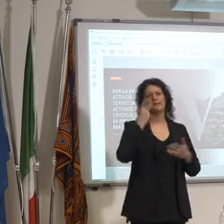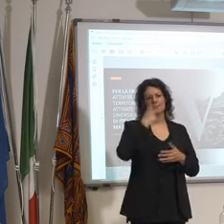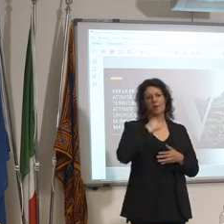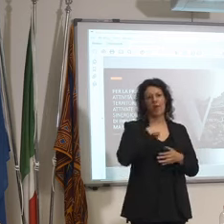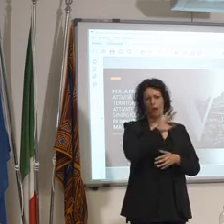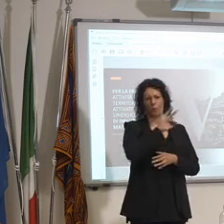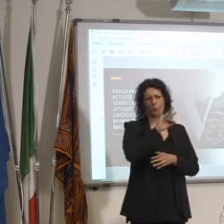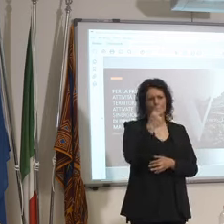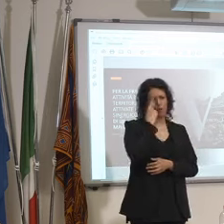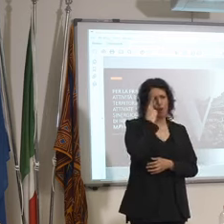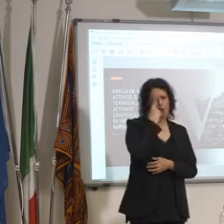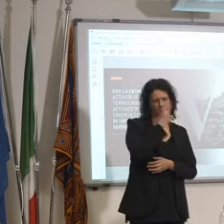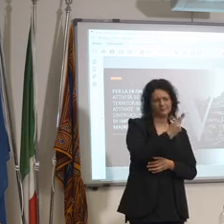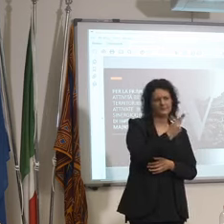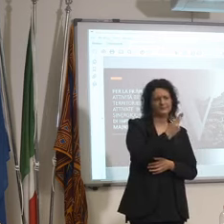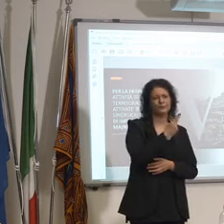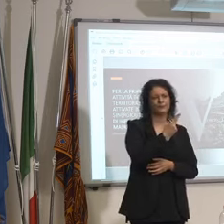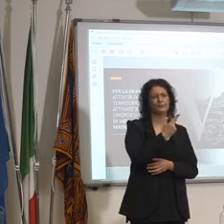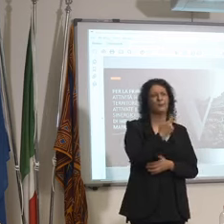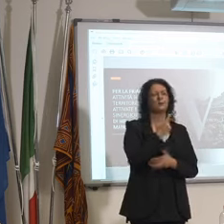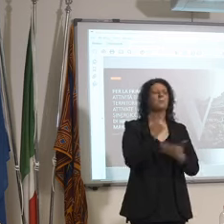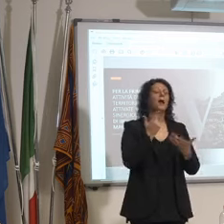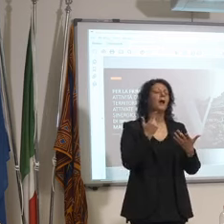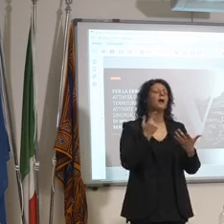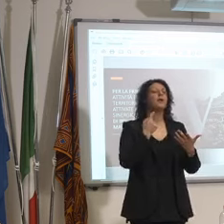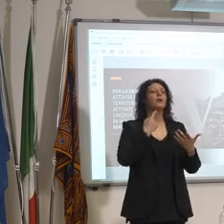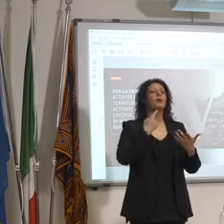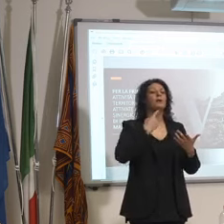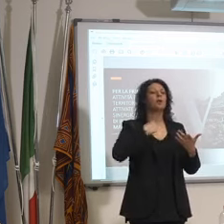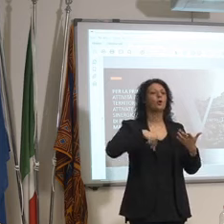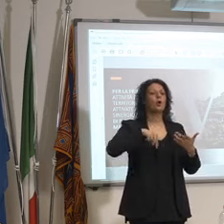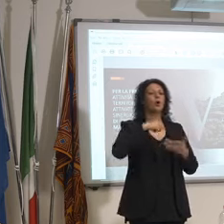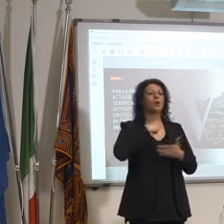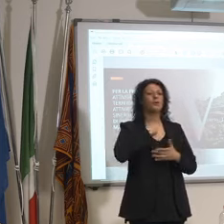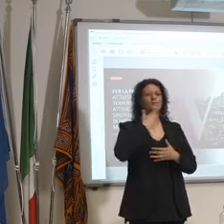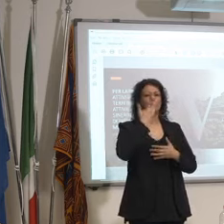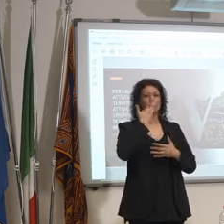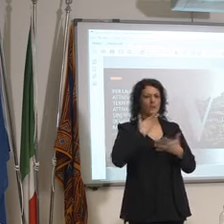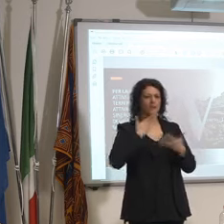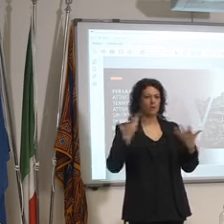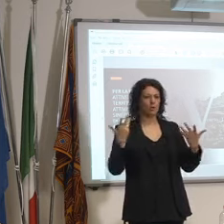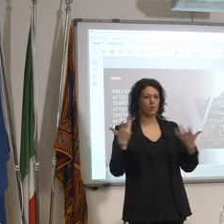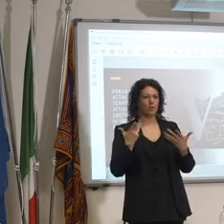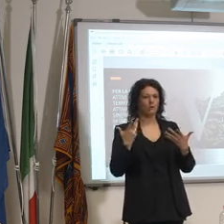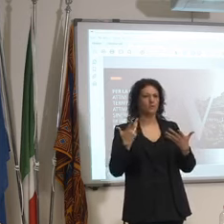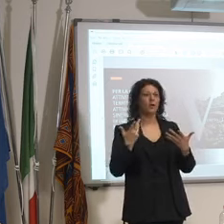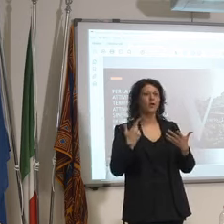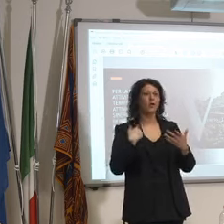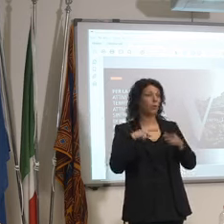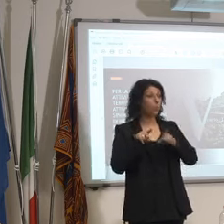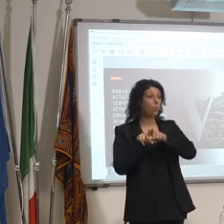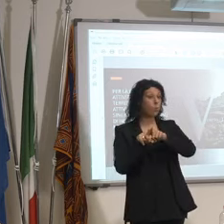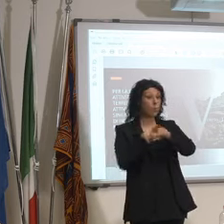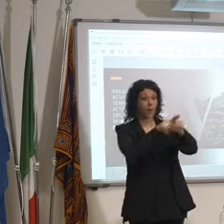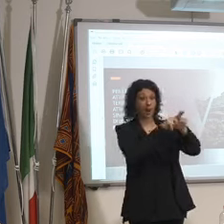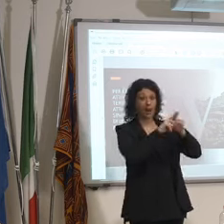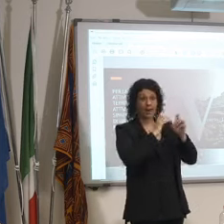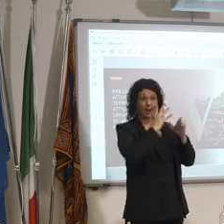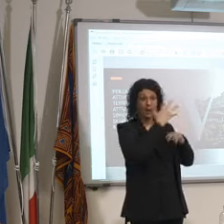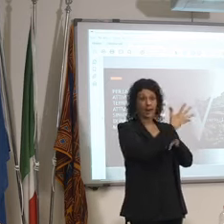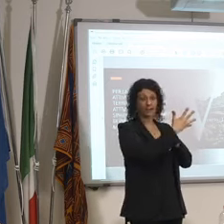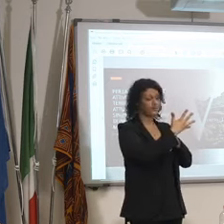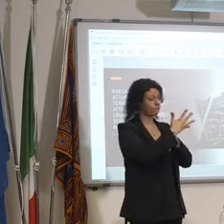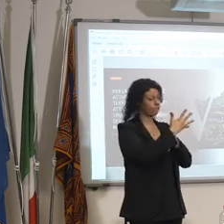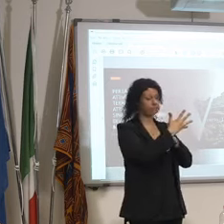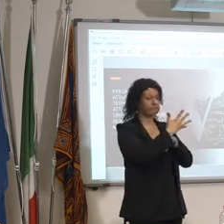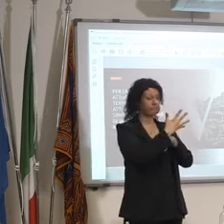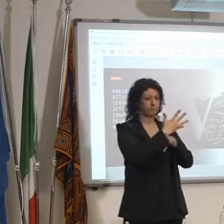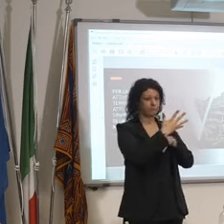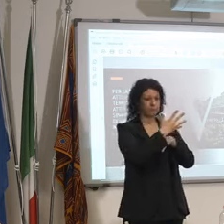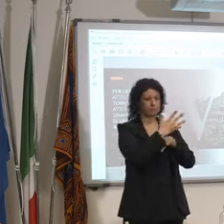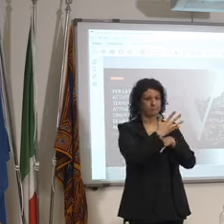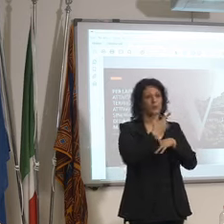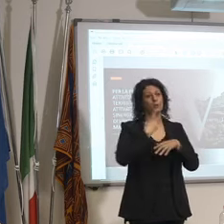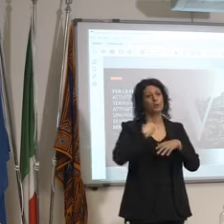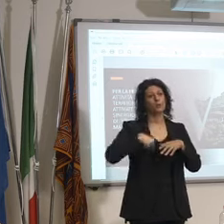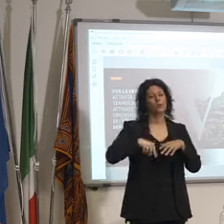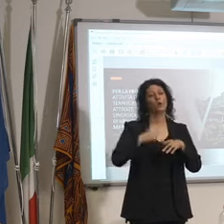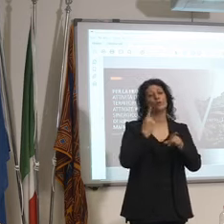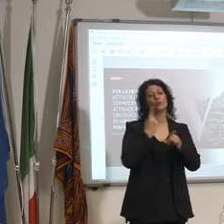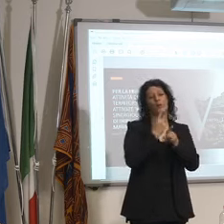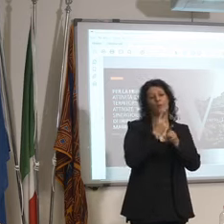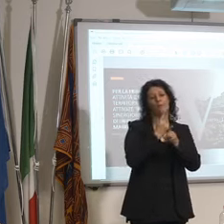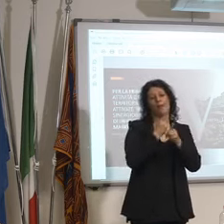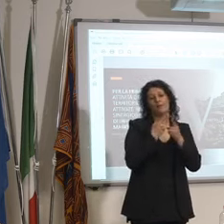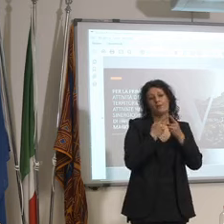particolarmente quindi io penso che noi dobbiamo non dobbiamo andare dove vanno tutti sia come canali sia come target di